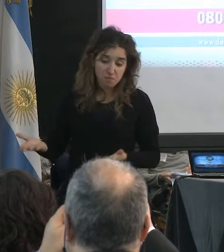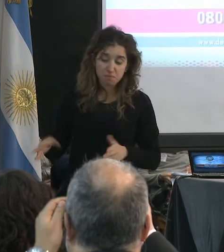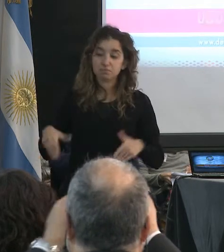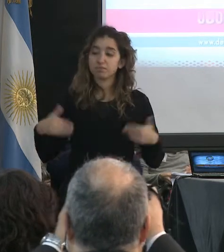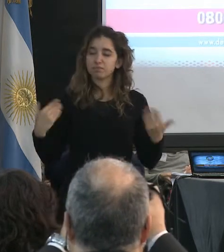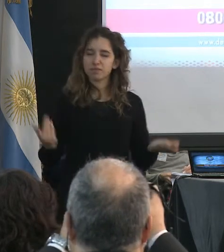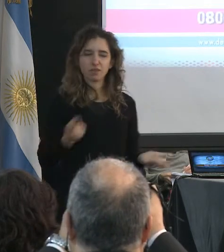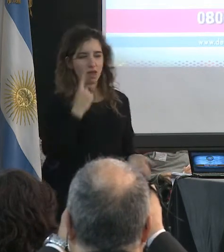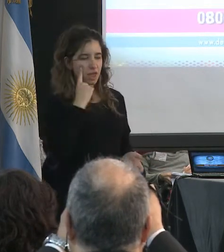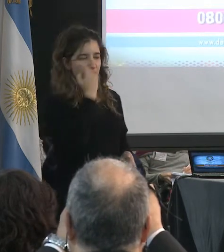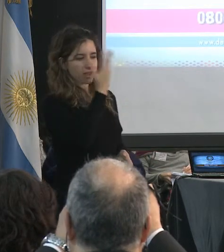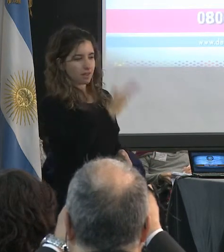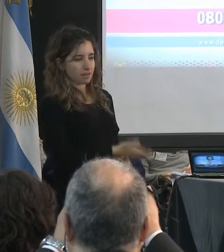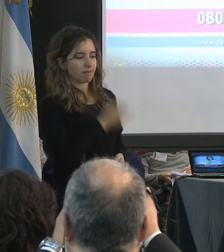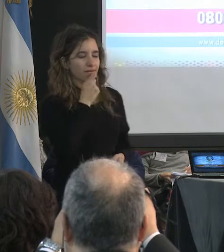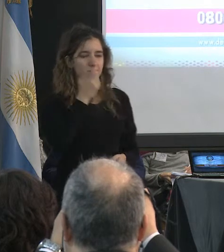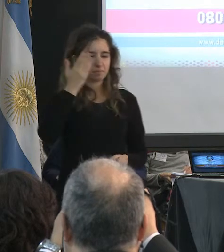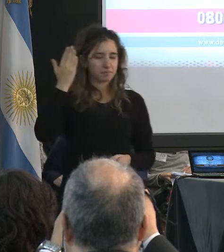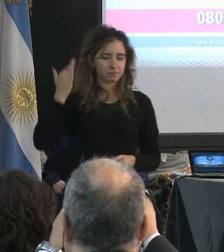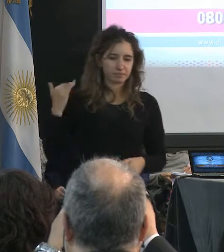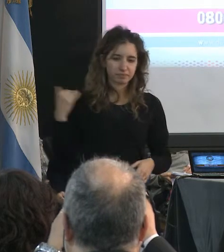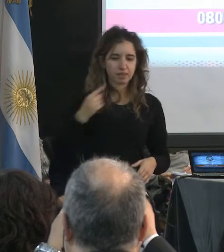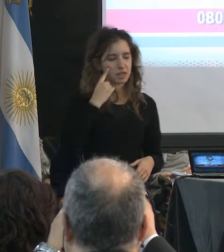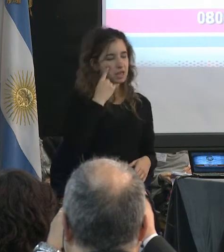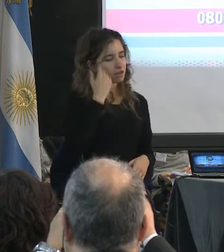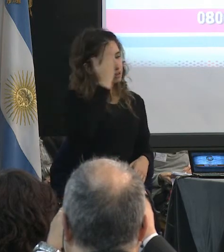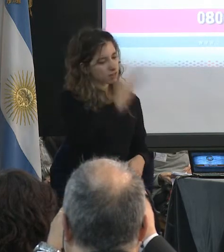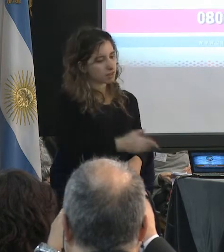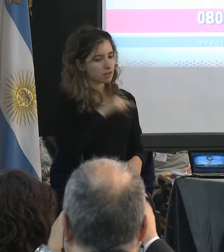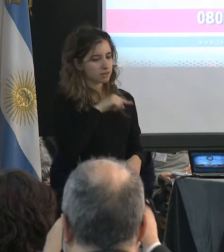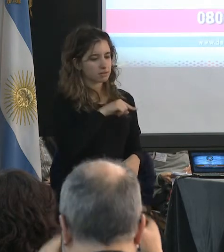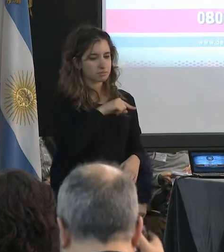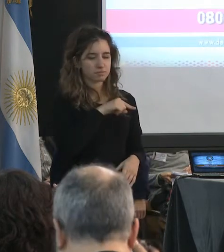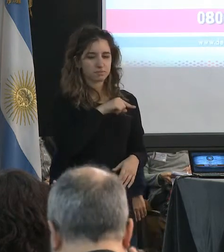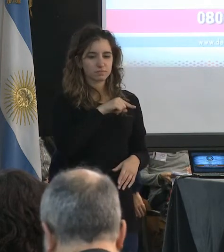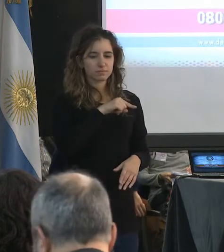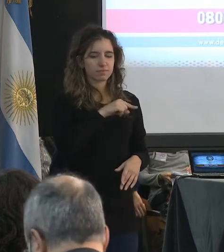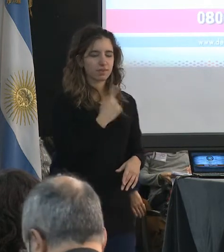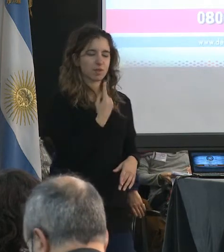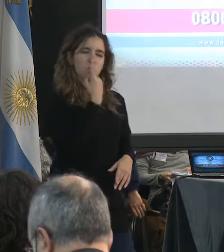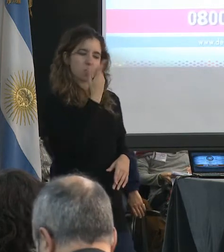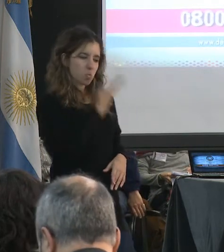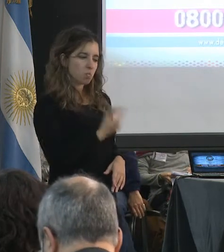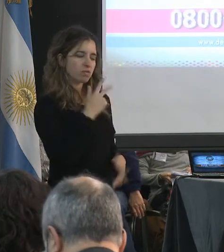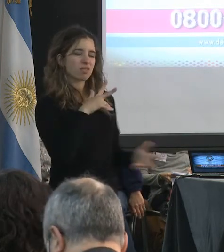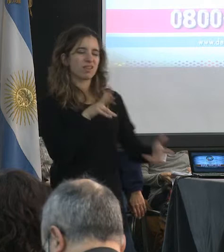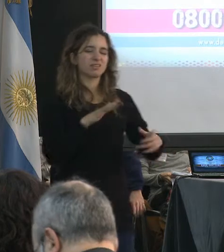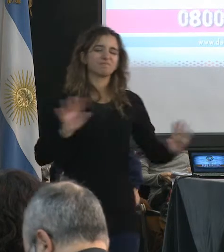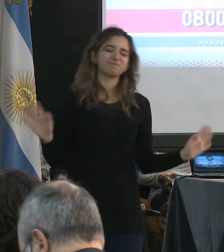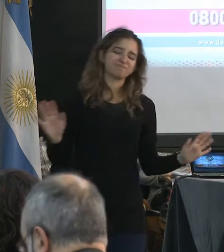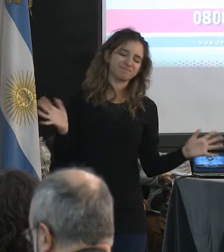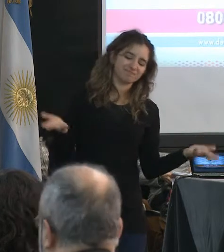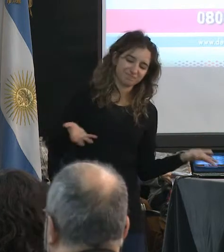Algún intendente, cuando teníamos la asociación de radifusiones bonaerenses que visitamos, se animó a decirnos de que no, que no